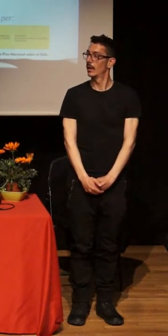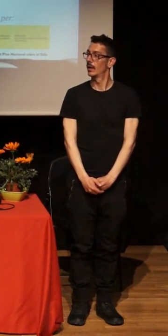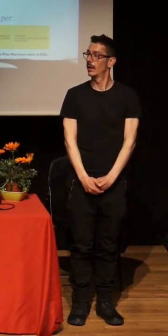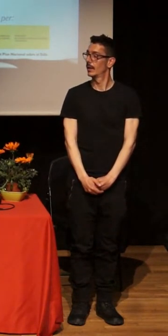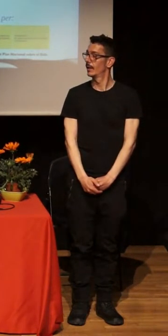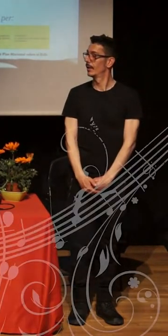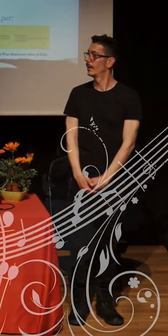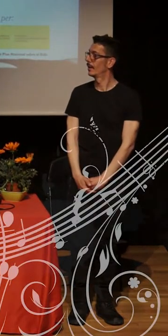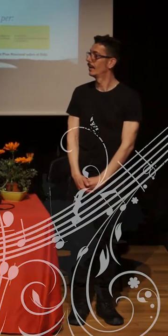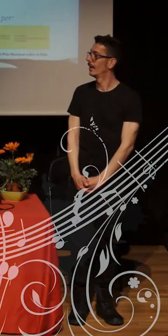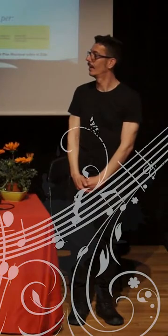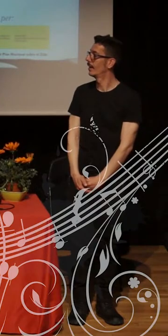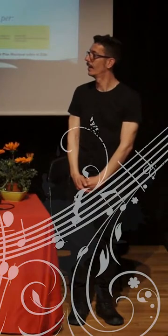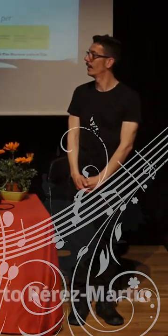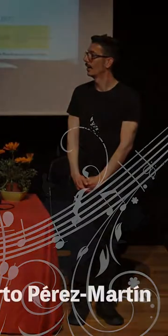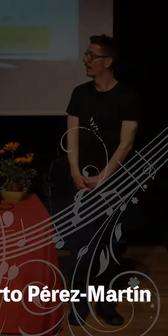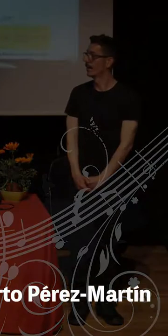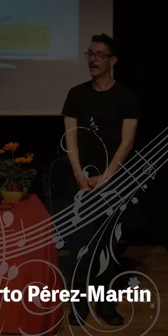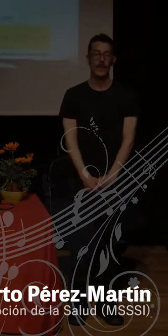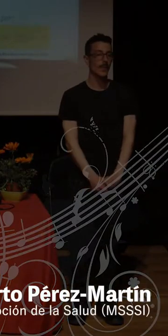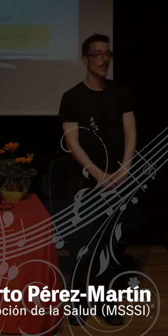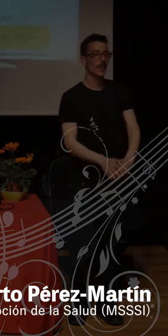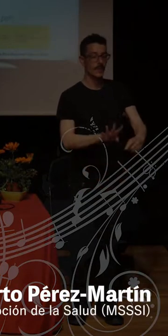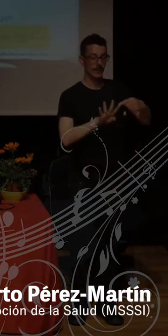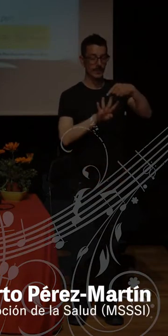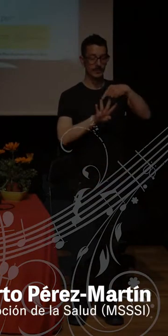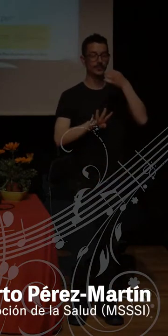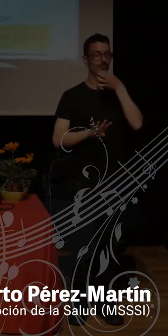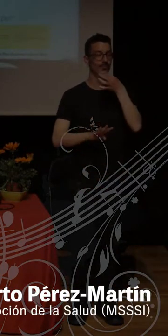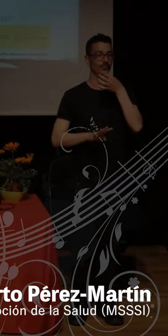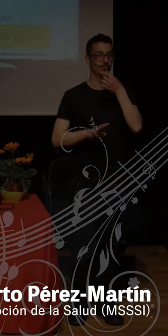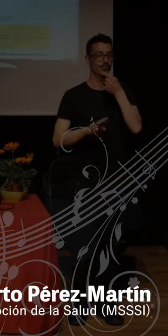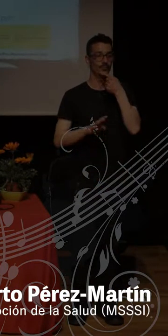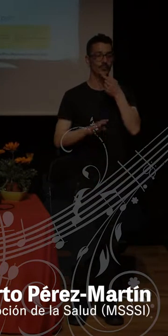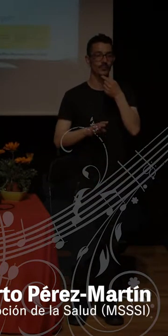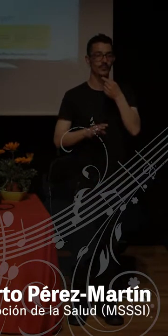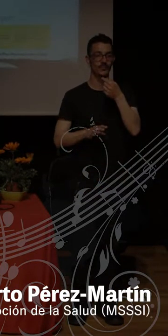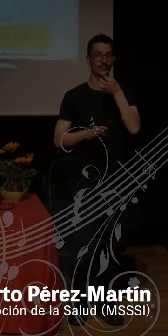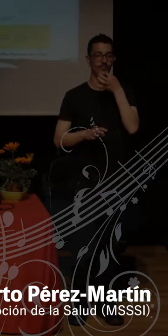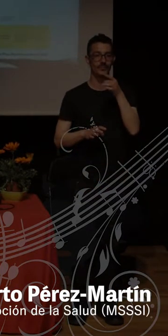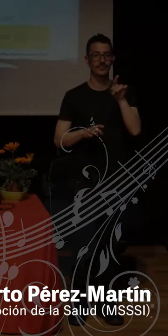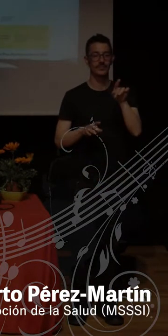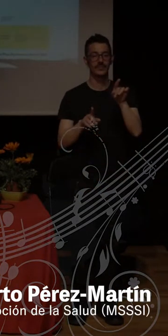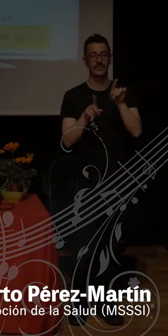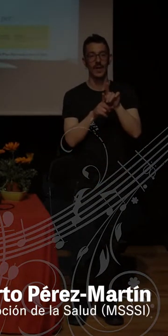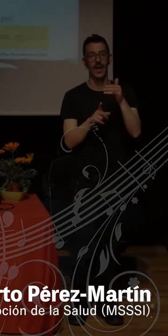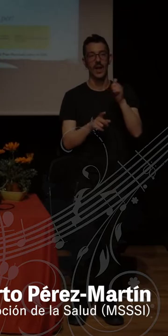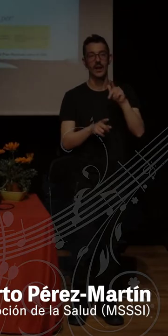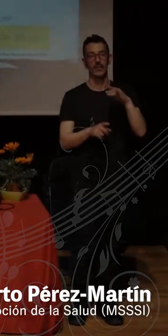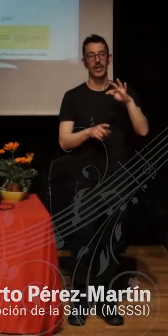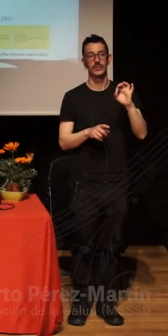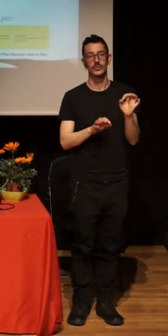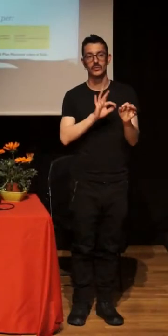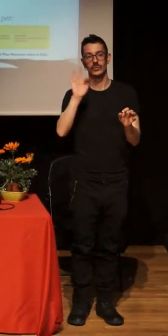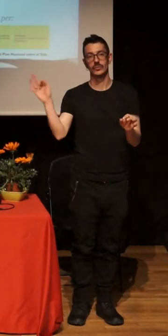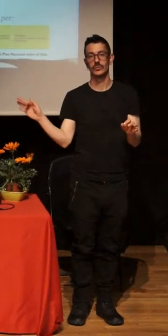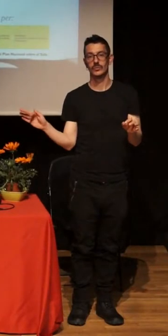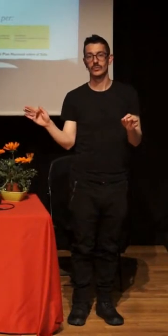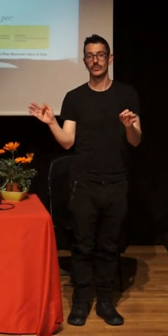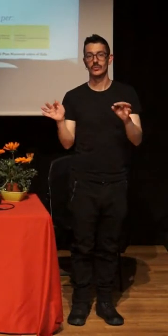Pues tiene ahora la palabra Alberto Martín Pérez, que es técnico también superior externo. Eso supongo que es